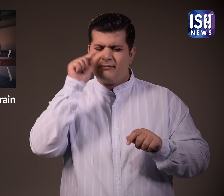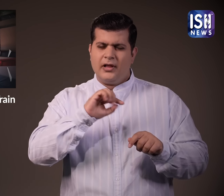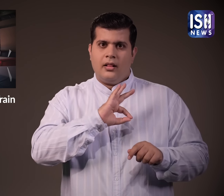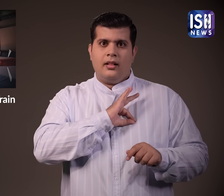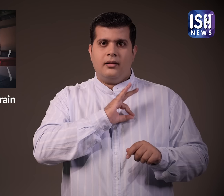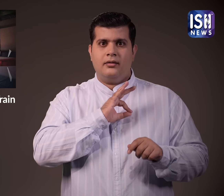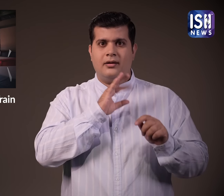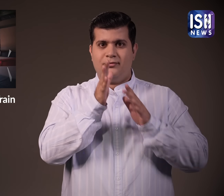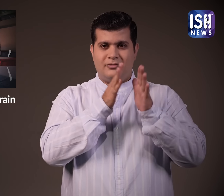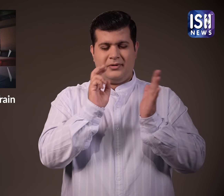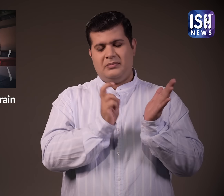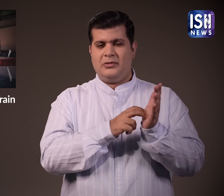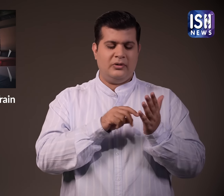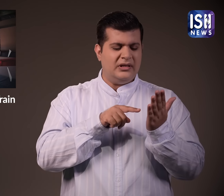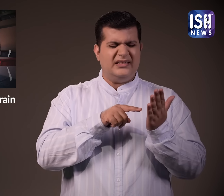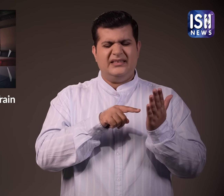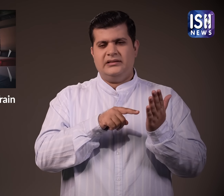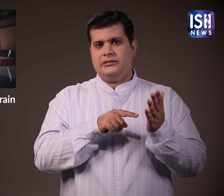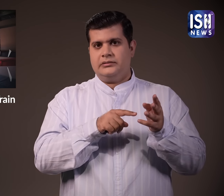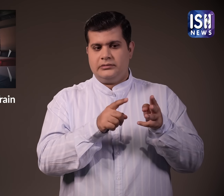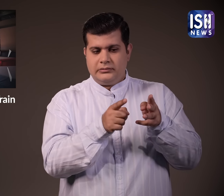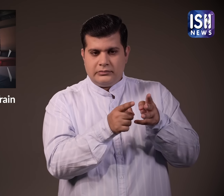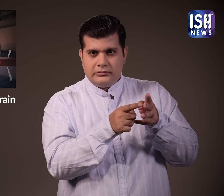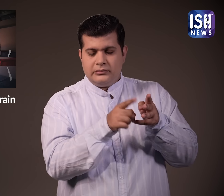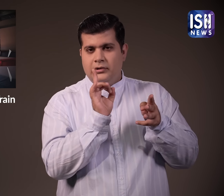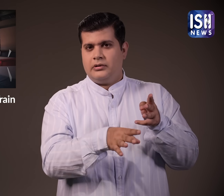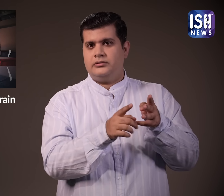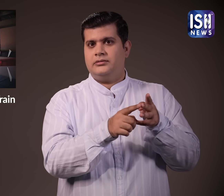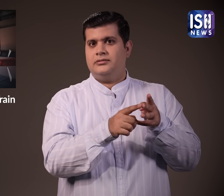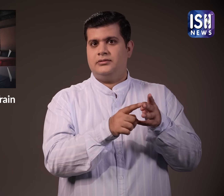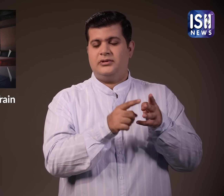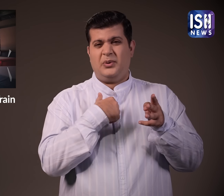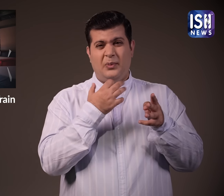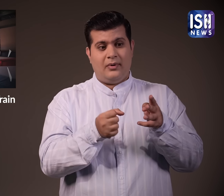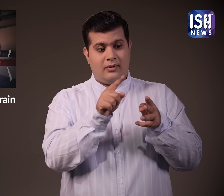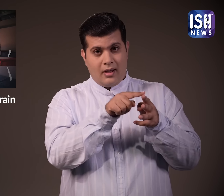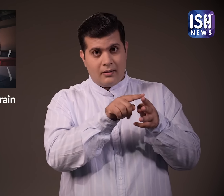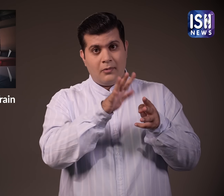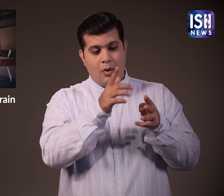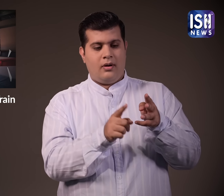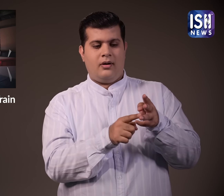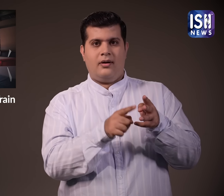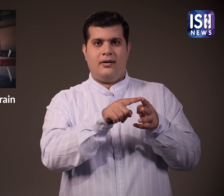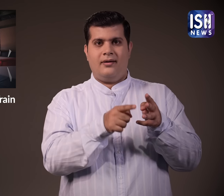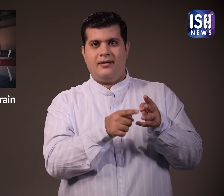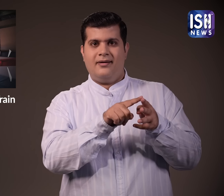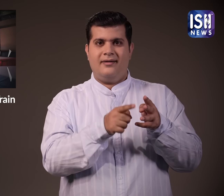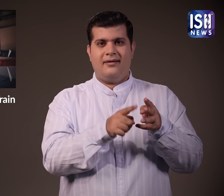अधिकान श्यात्री मद्यब बर्थ भुक करने से नफरत करते है और आम तोर पर उपरी और निचली बर्थ पसंद करते है